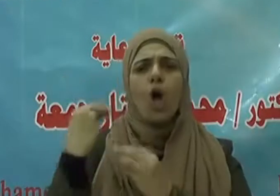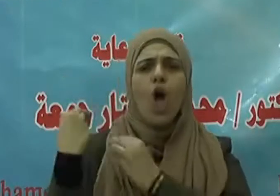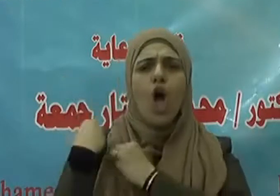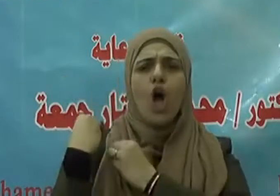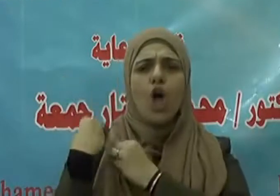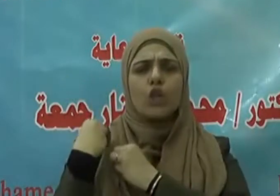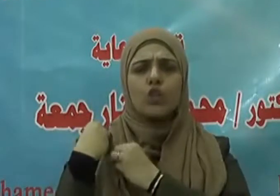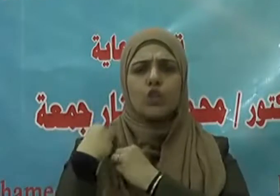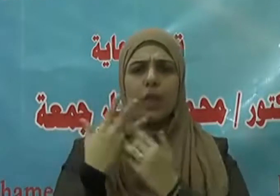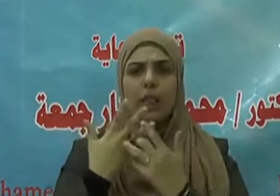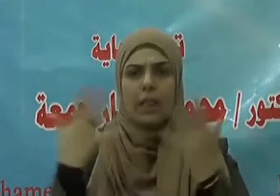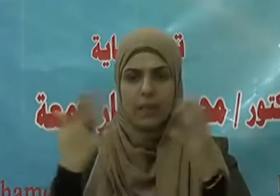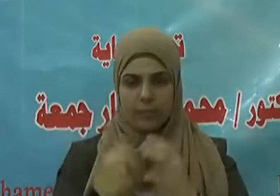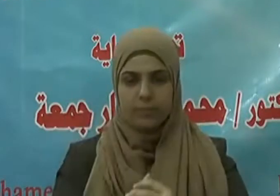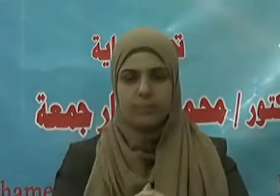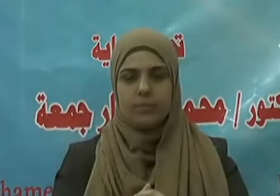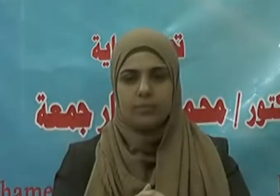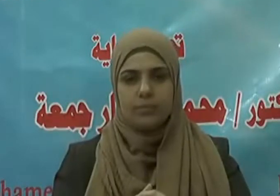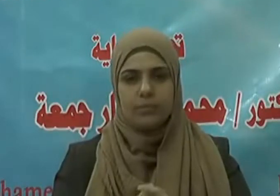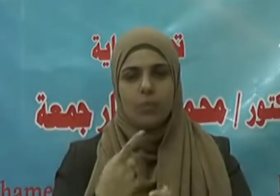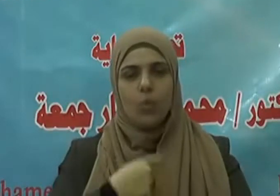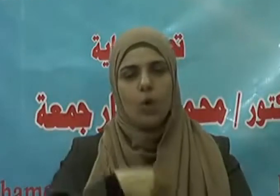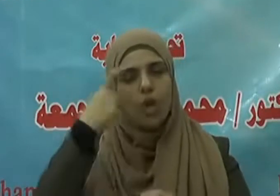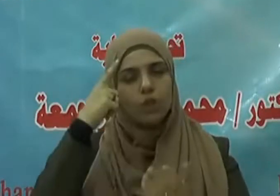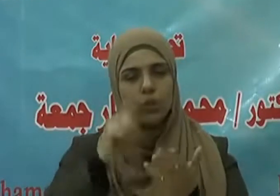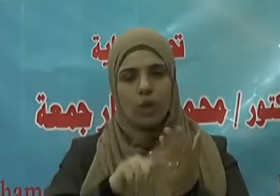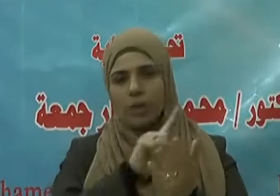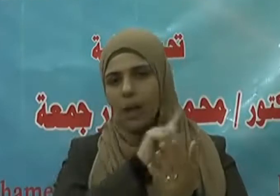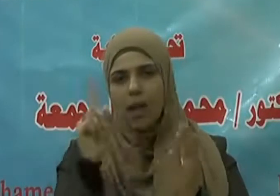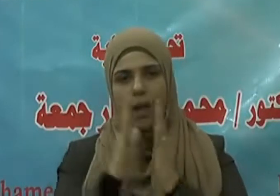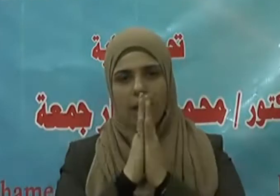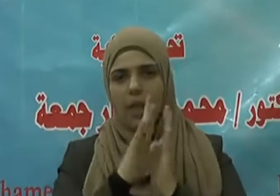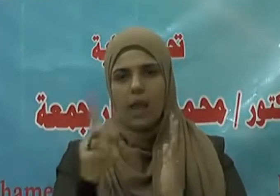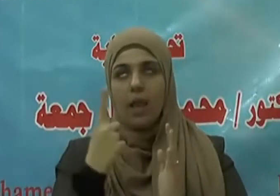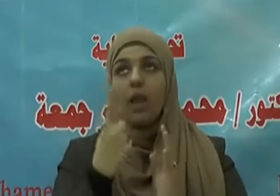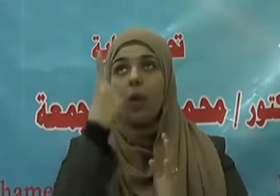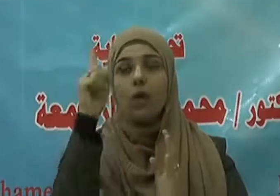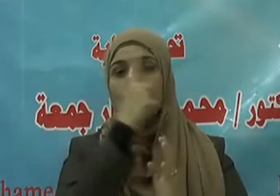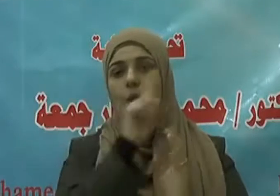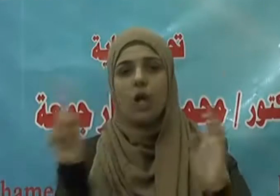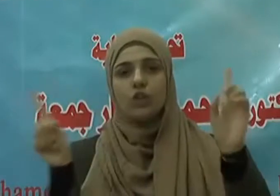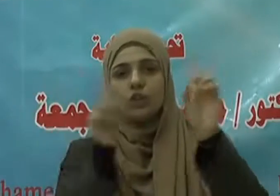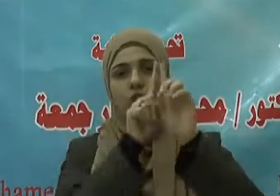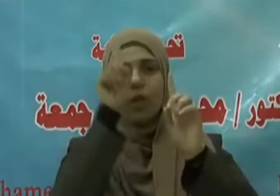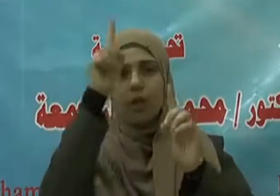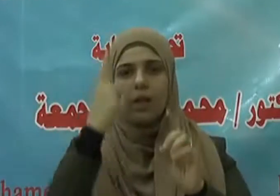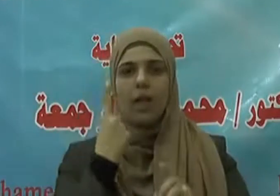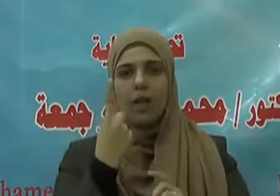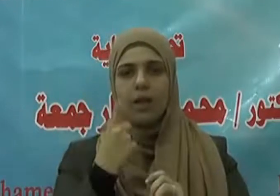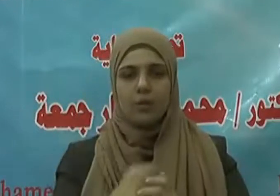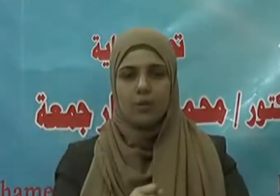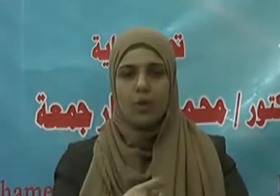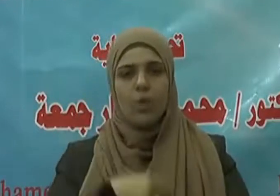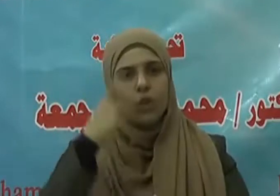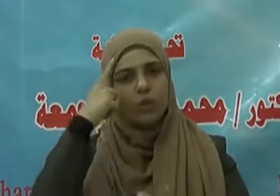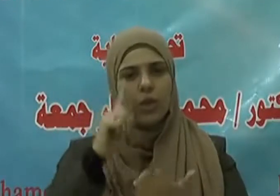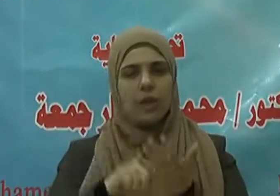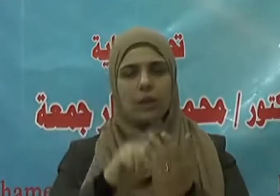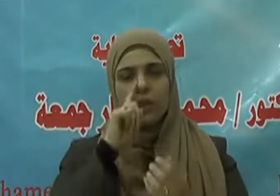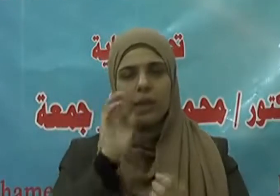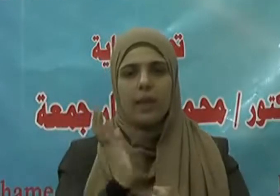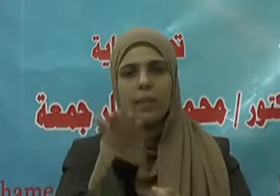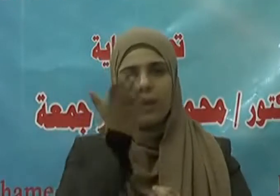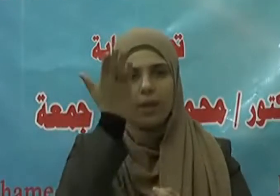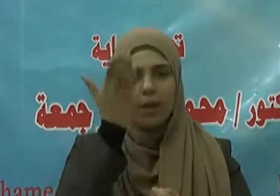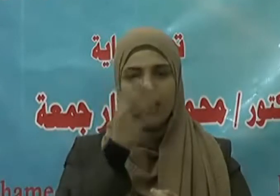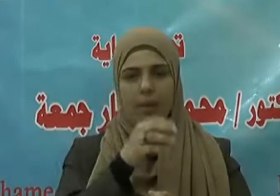وأشهد أن سيدنا ونبينا محمداً عبده ورسوله اللهم صل وسلم